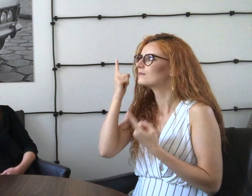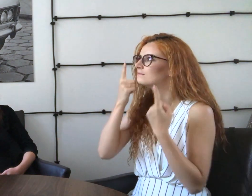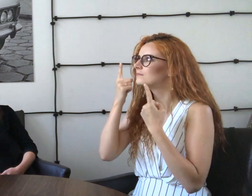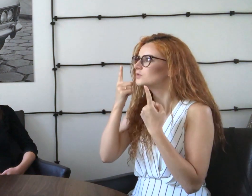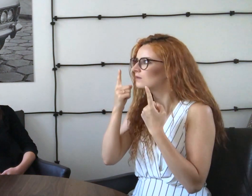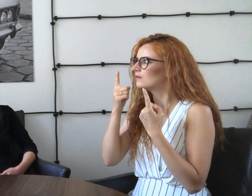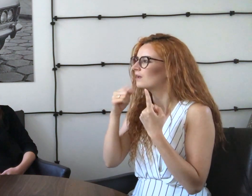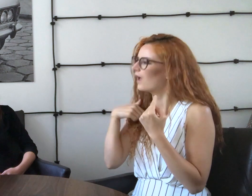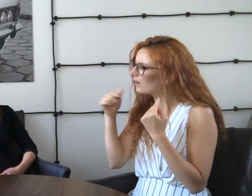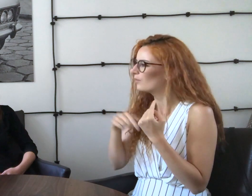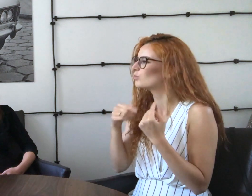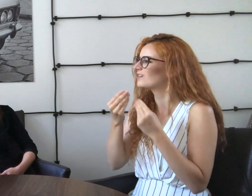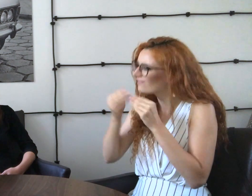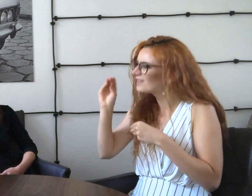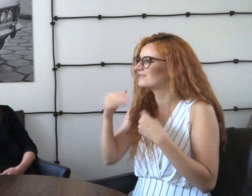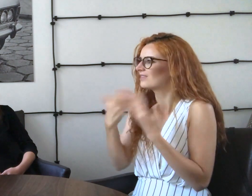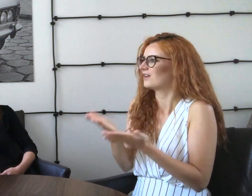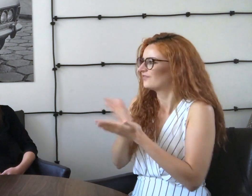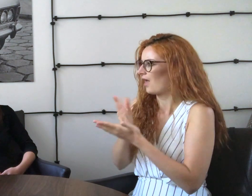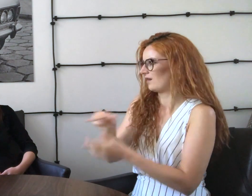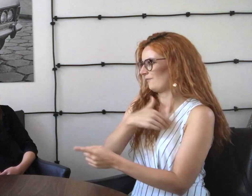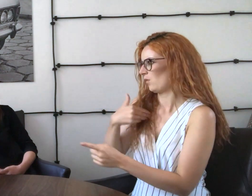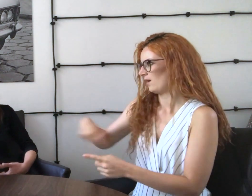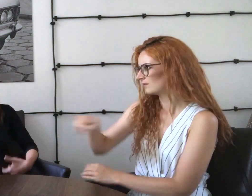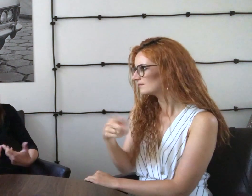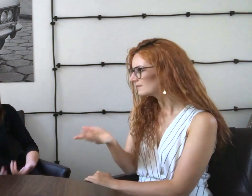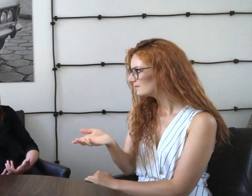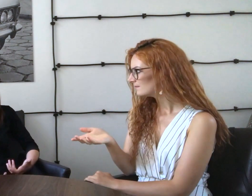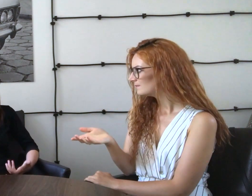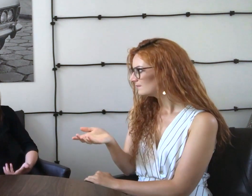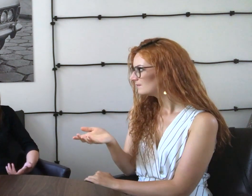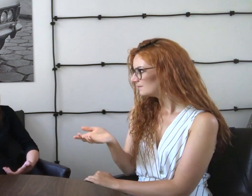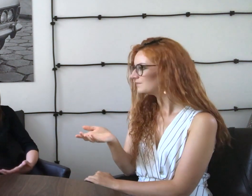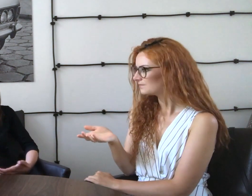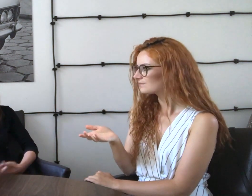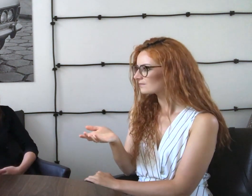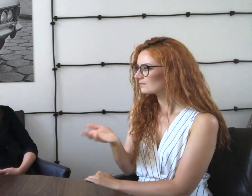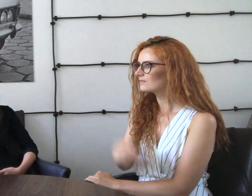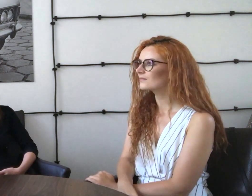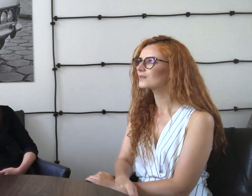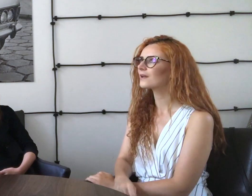mi takie myślenie, że muszę jeszcze więcej dać wiary tutaj w Polsce ludziom.